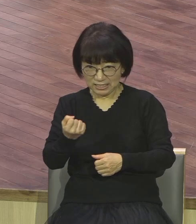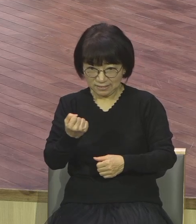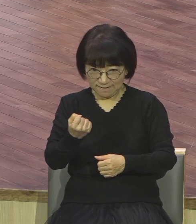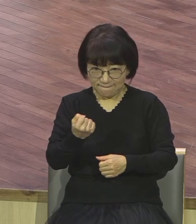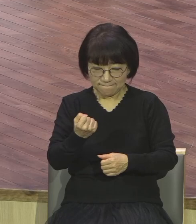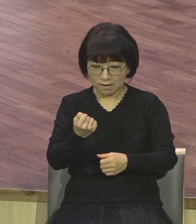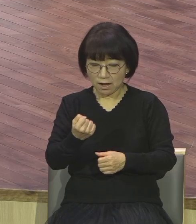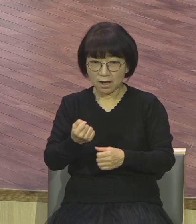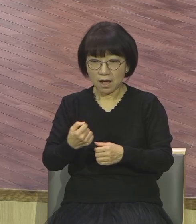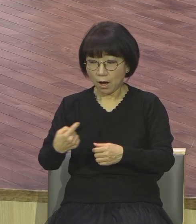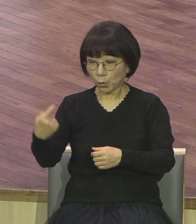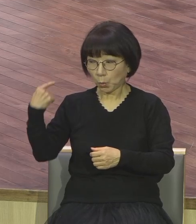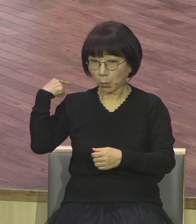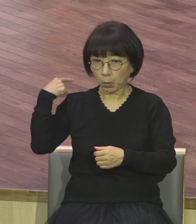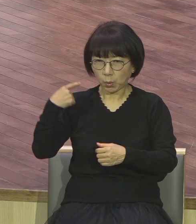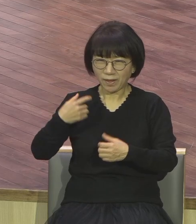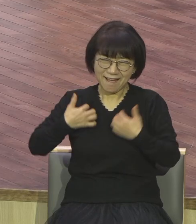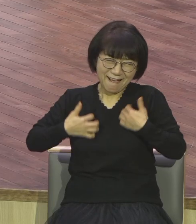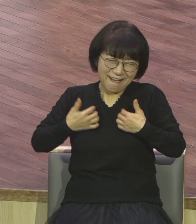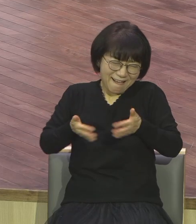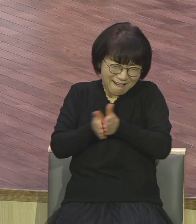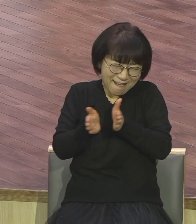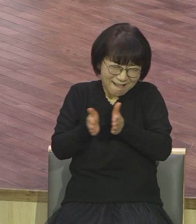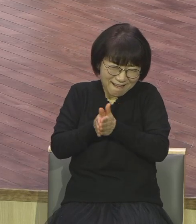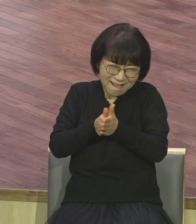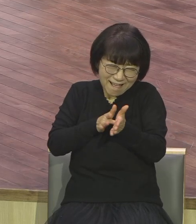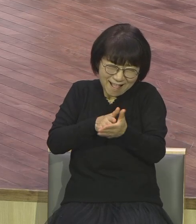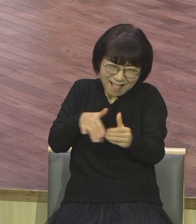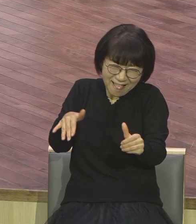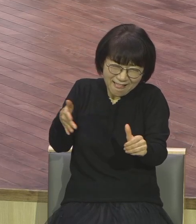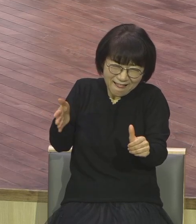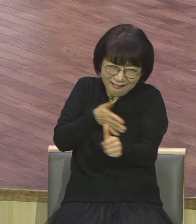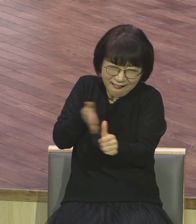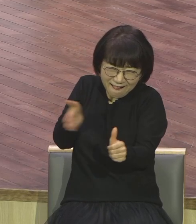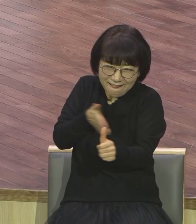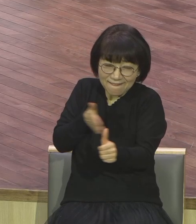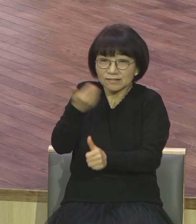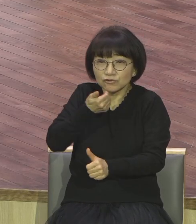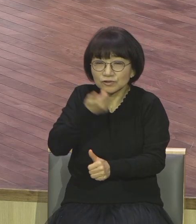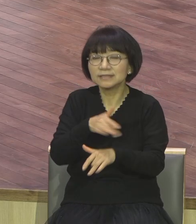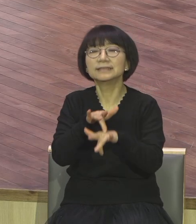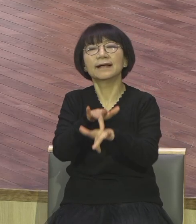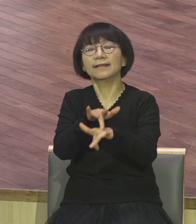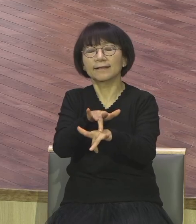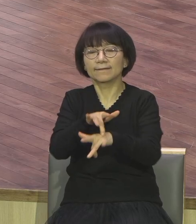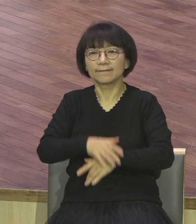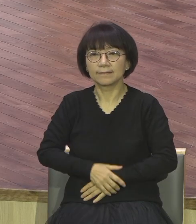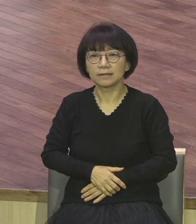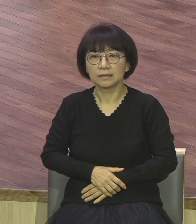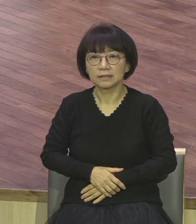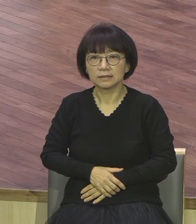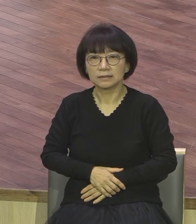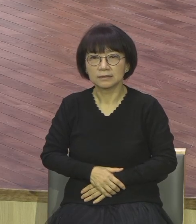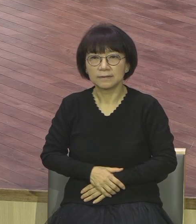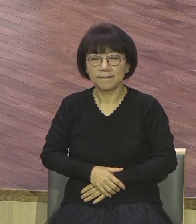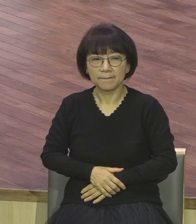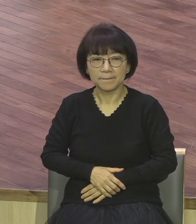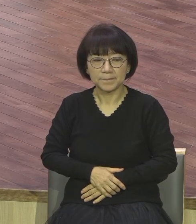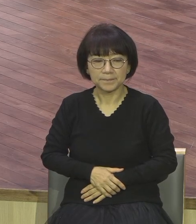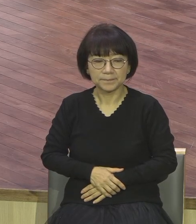박수 쳐라 치고 있는 거예요 아시겠어요 절대 당하면 바보 같은 소리 왜 그렇게 당하고도 가만히 있냐